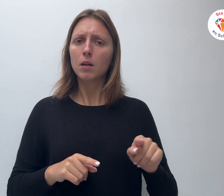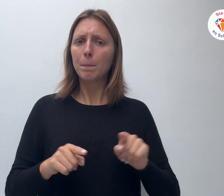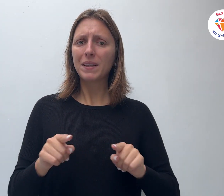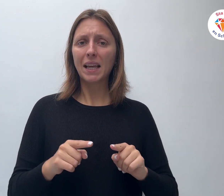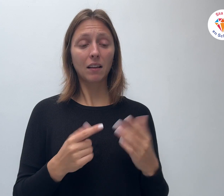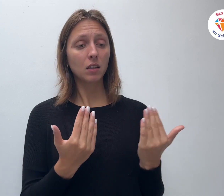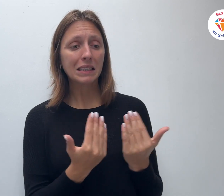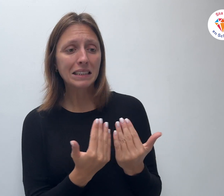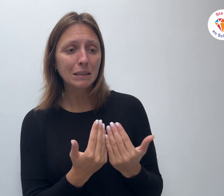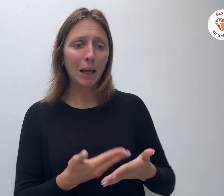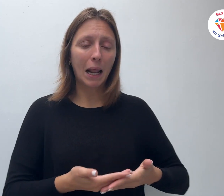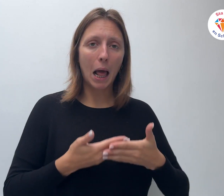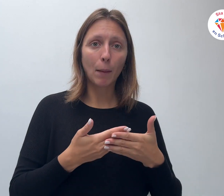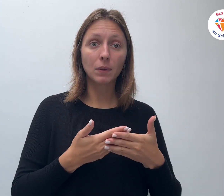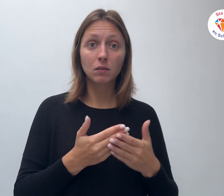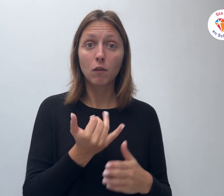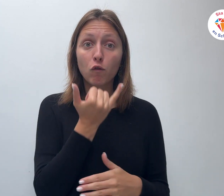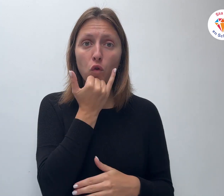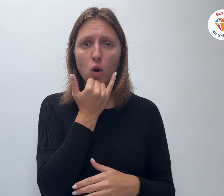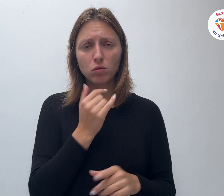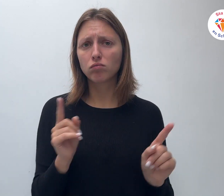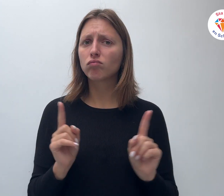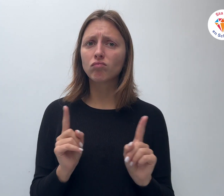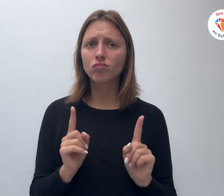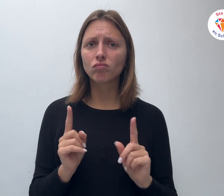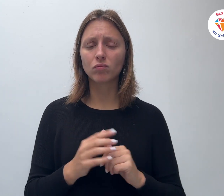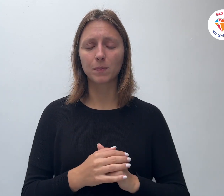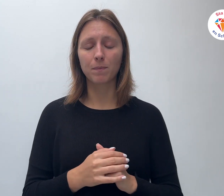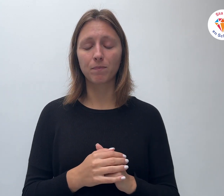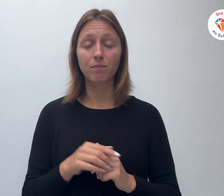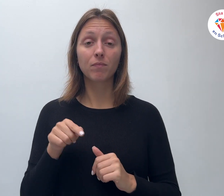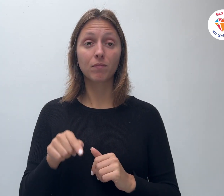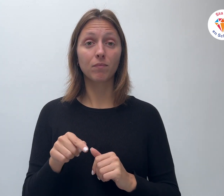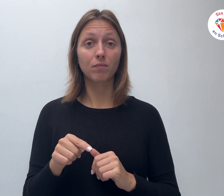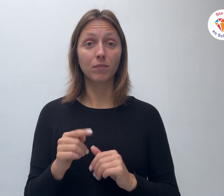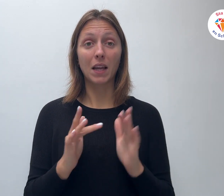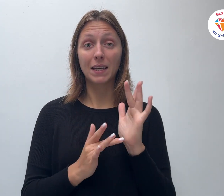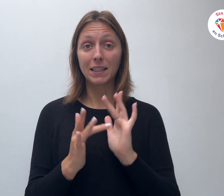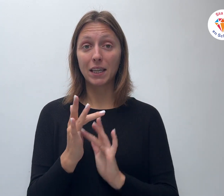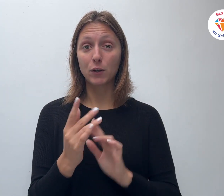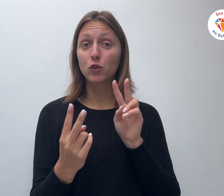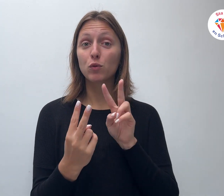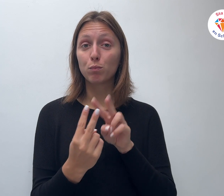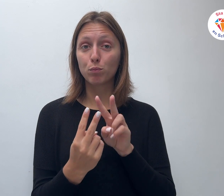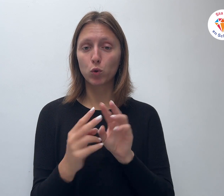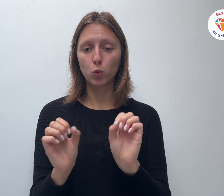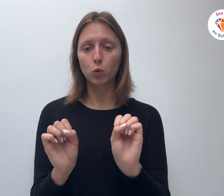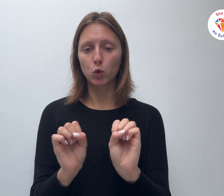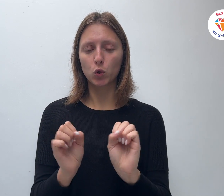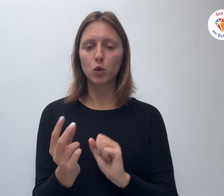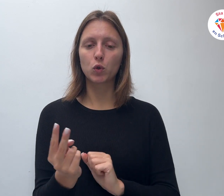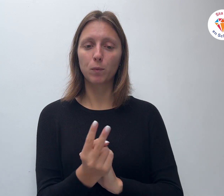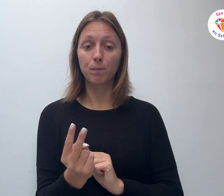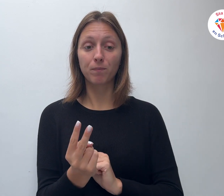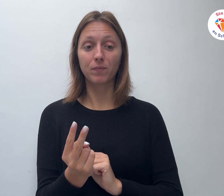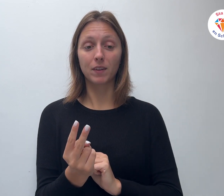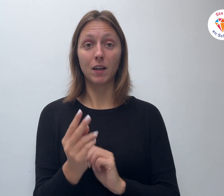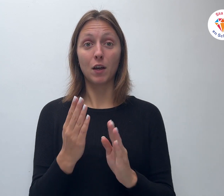denk het niet. Het verhaal van het bezoek van Jezus en Maria en Marta volgt op het verhaal van de barmhartige